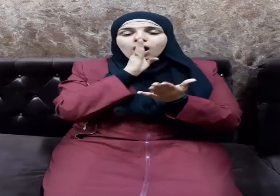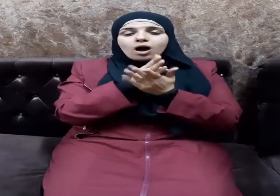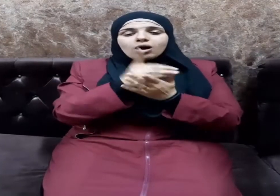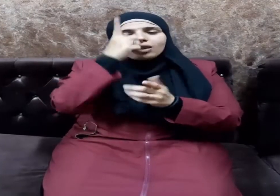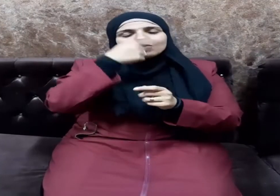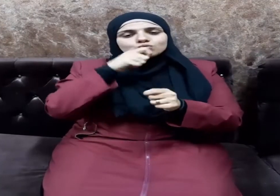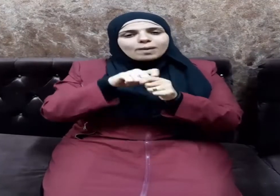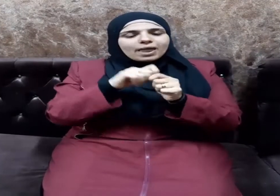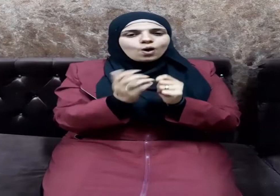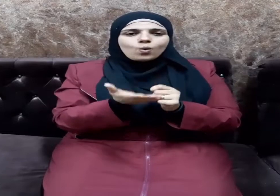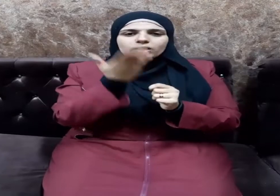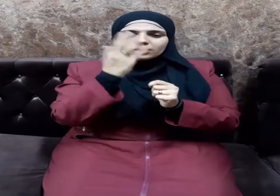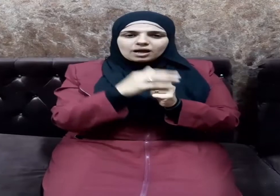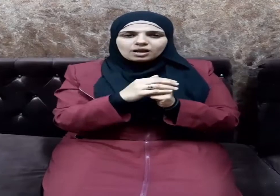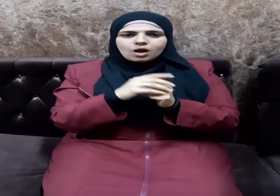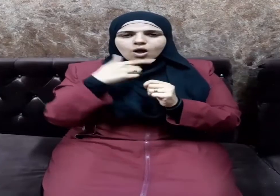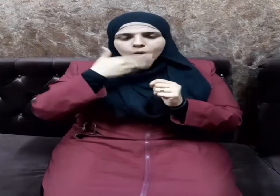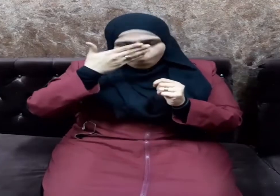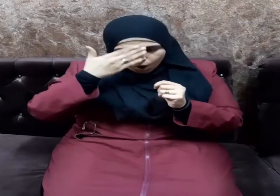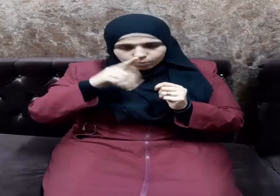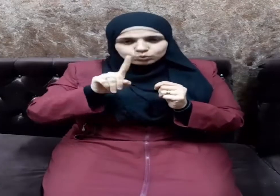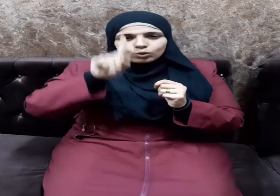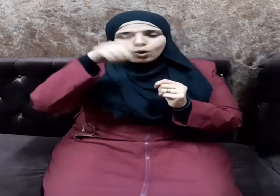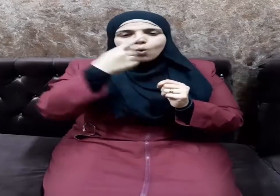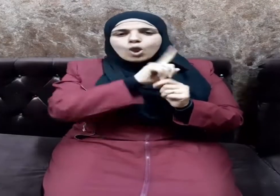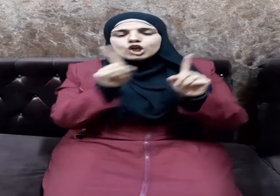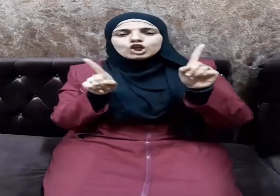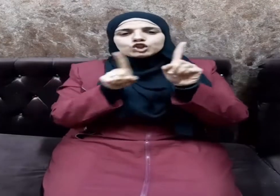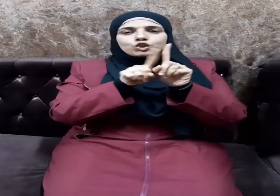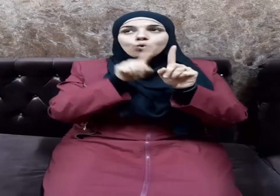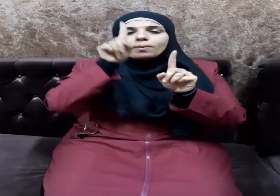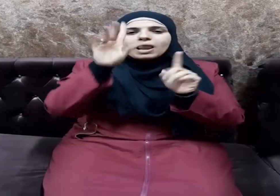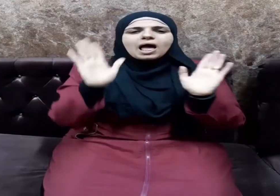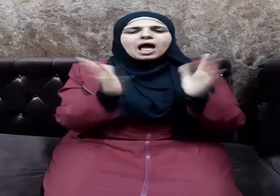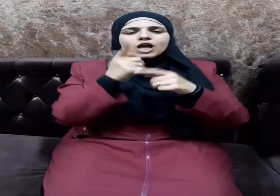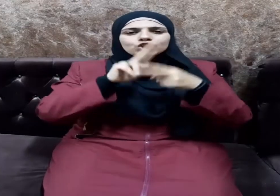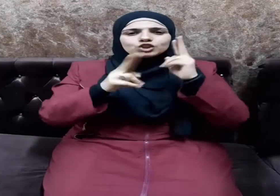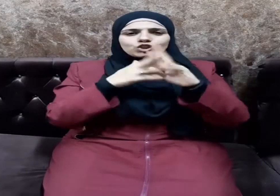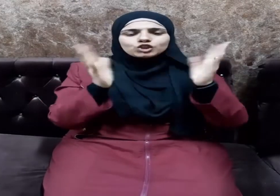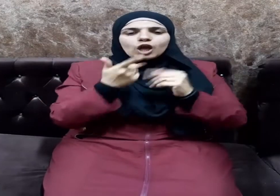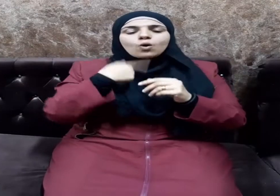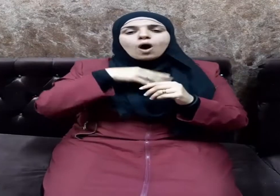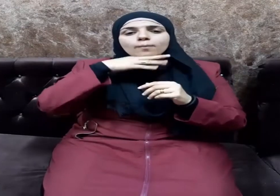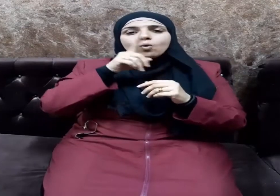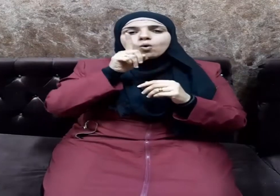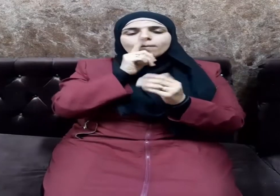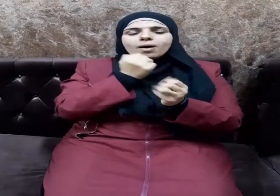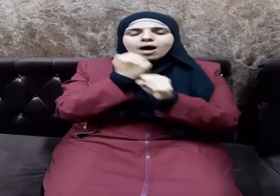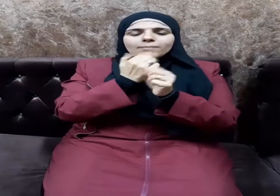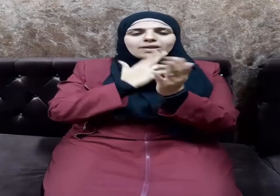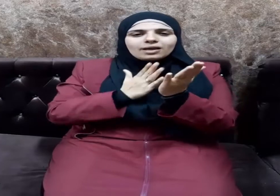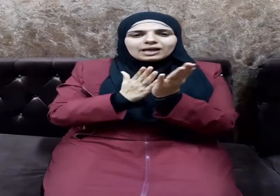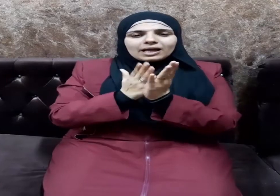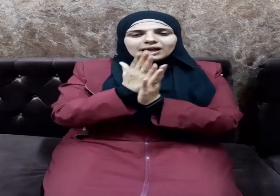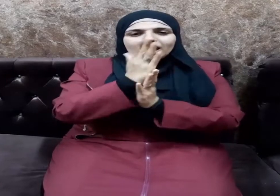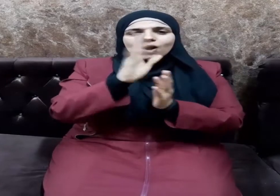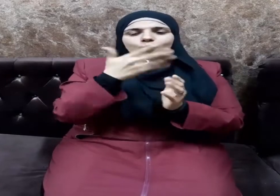سبحانه وعبدوا الله ولا تشركوا به شيئا وبالوالدين إحسانا وبذي